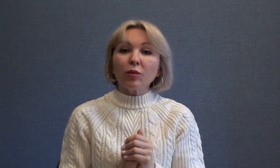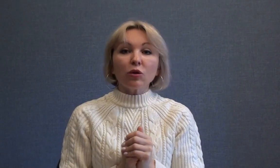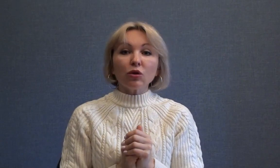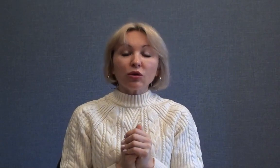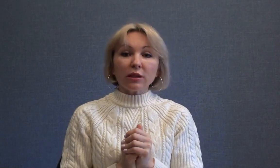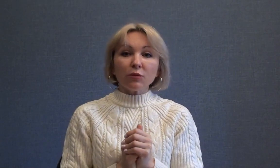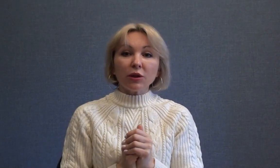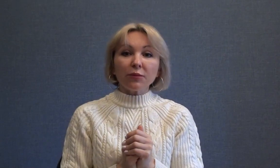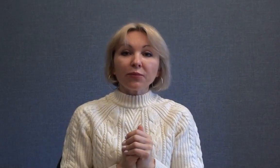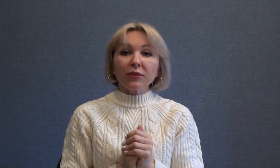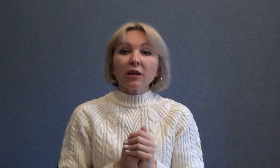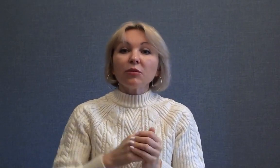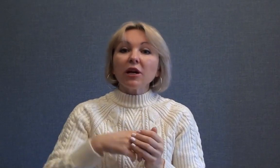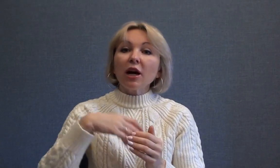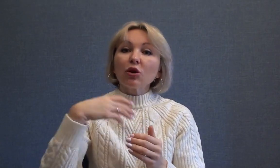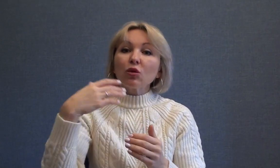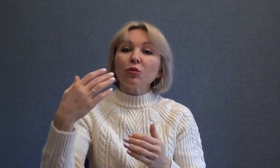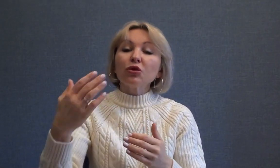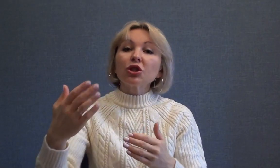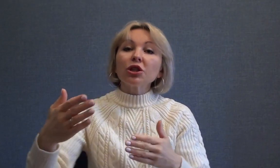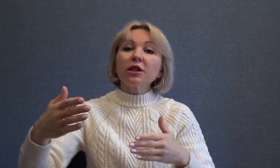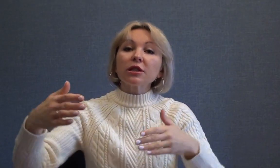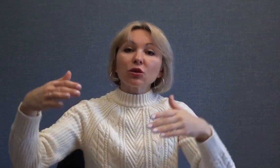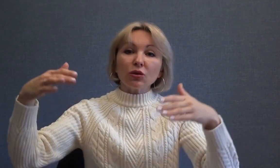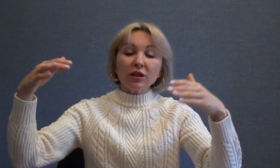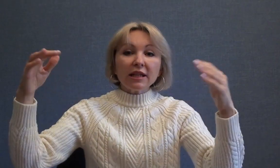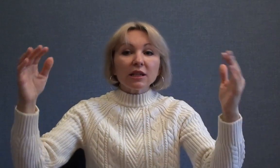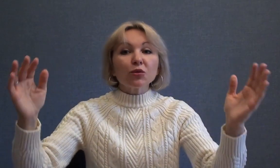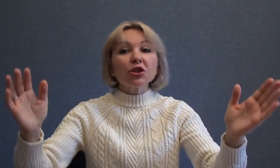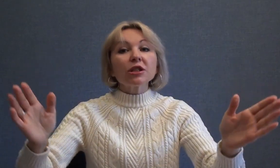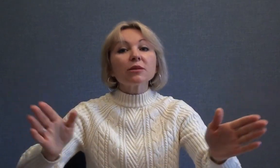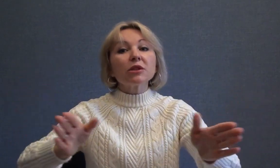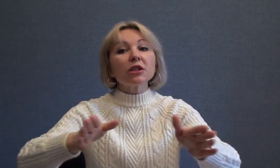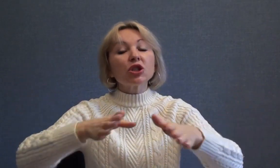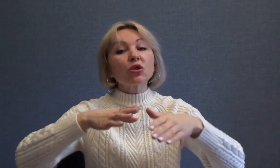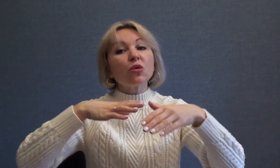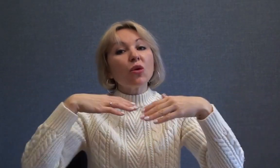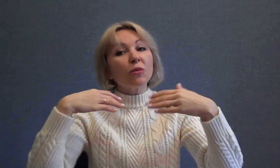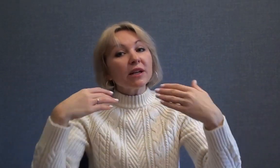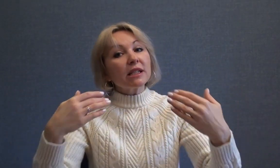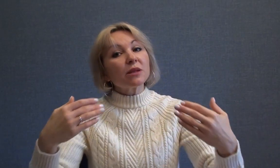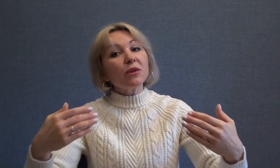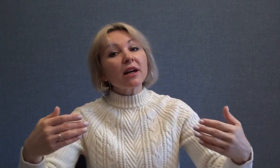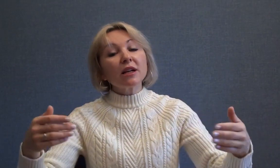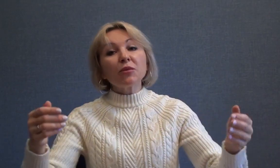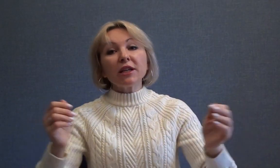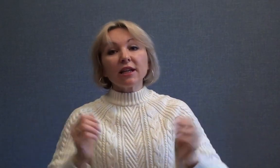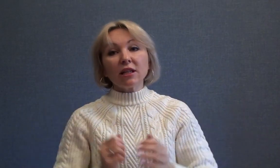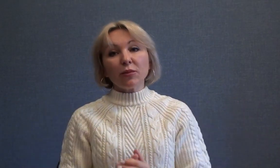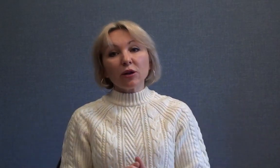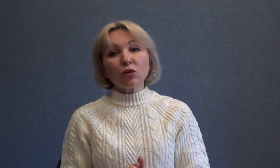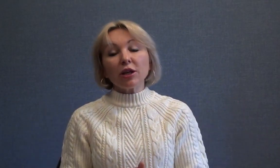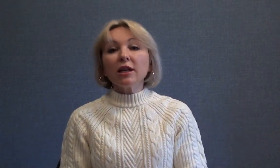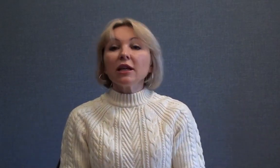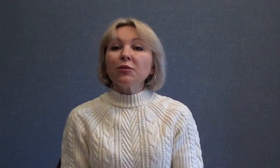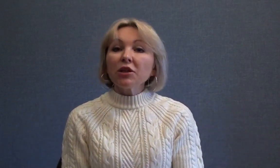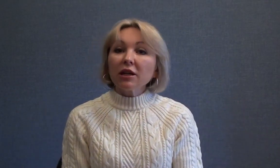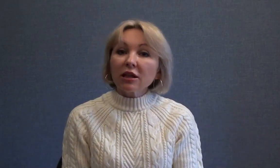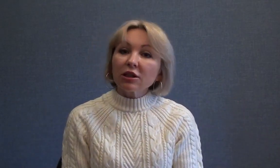погоду зимы. Мягкую, пушистую, с пушистым снежком, с мягкой, приятной погодой. И мне кажется,